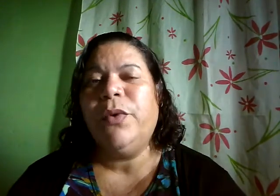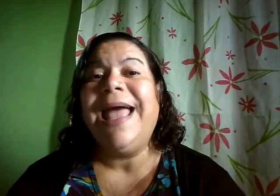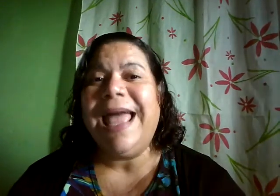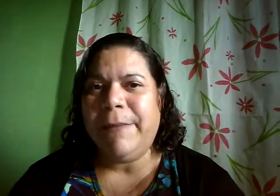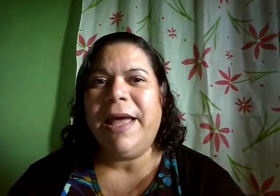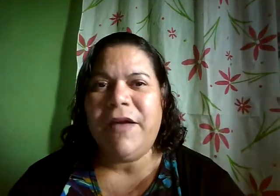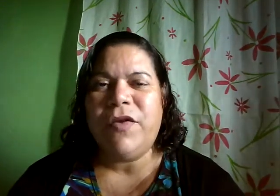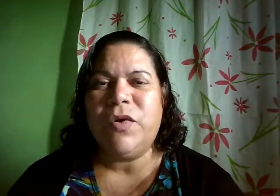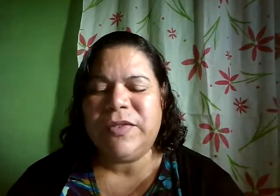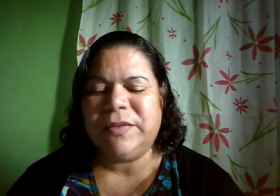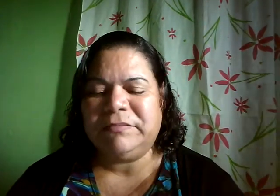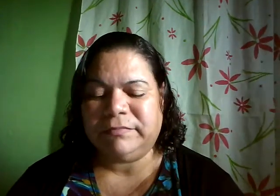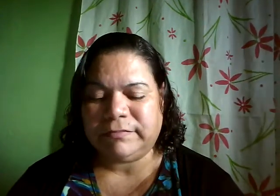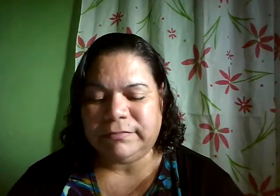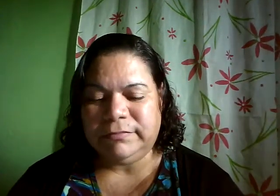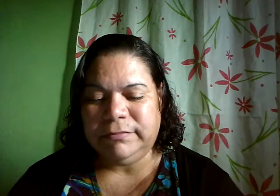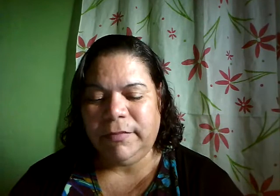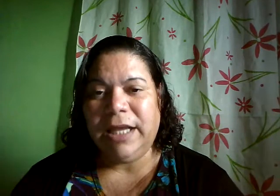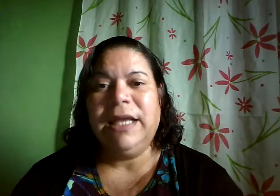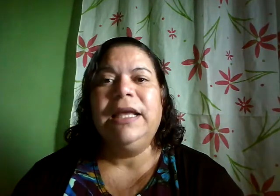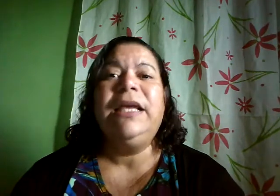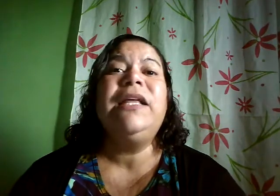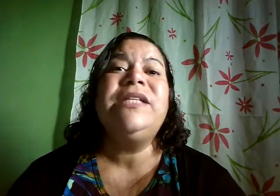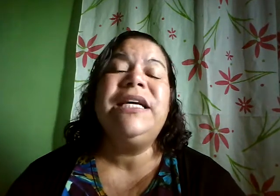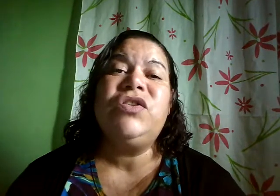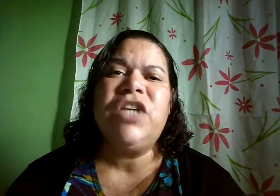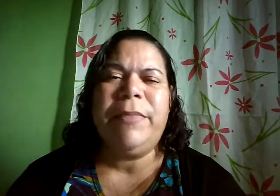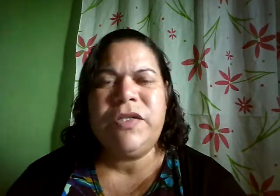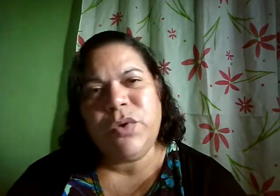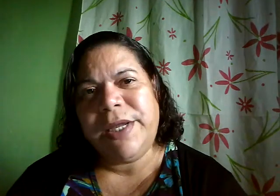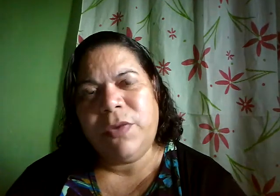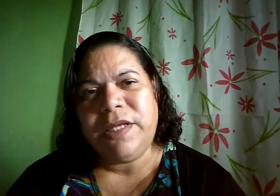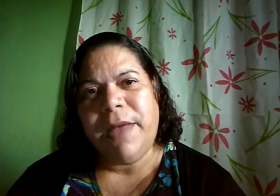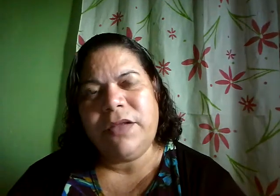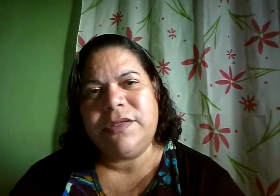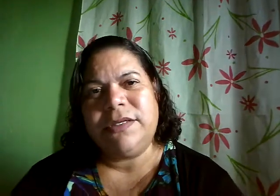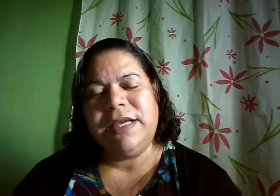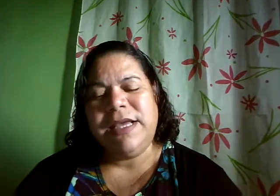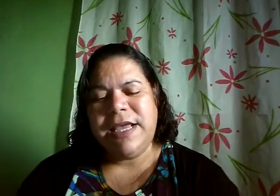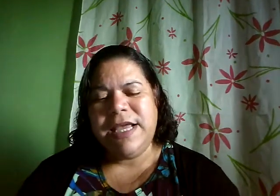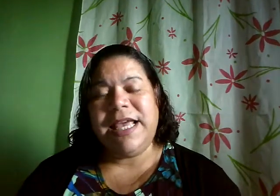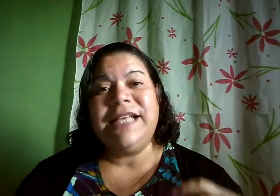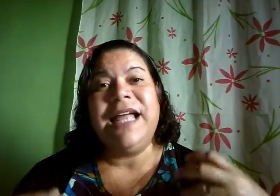é maravilhoso que Deus em Cristo te abençoe meus amados que esta